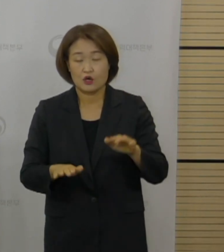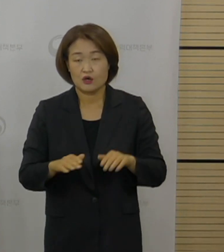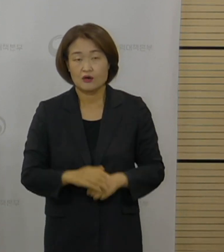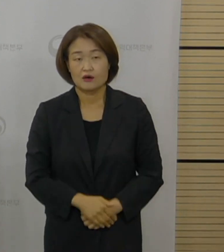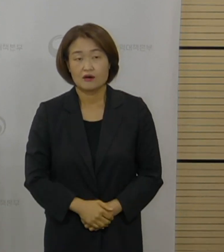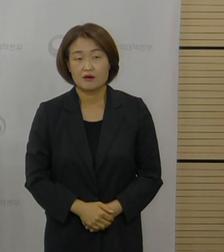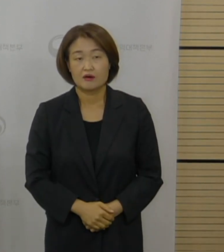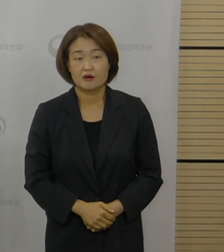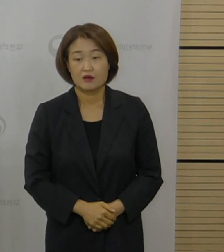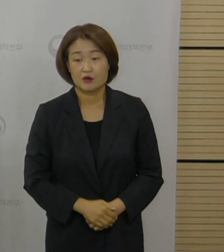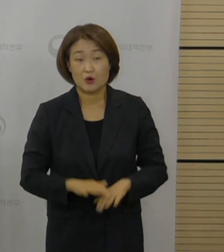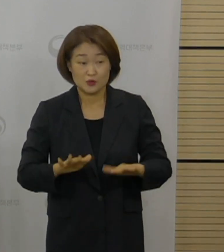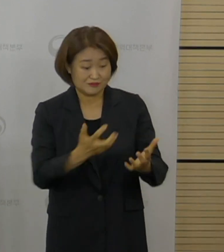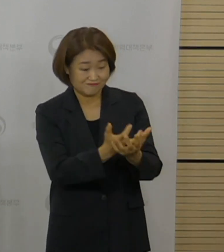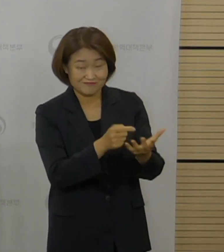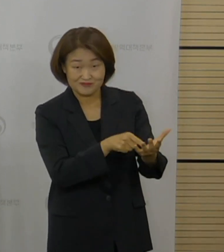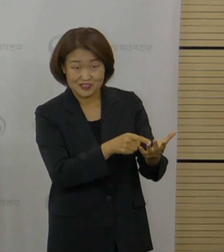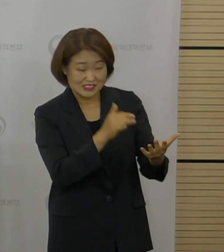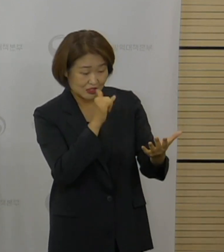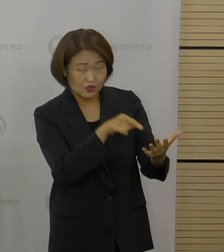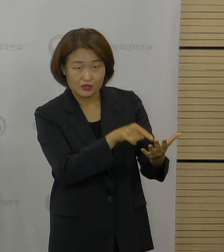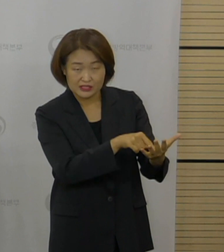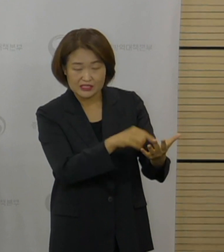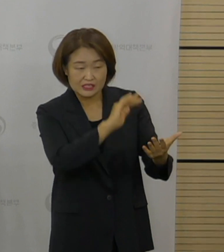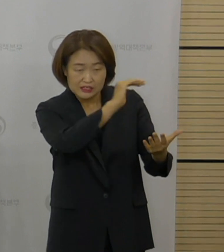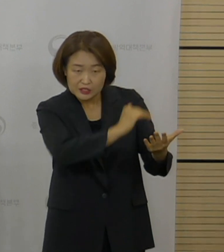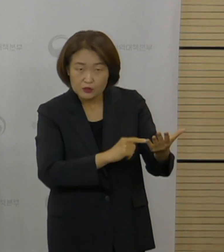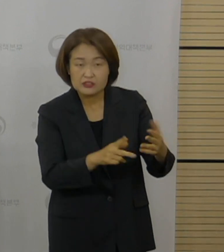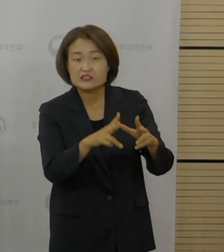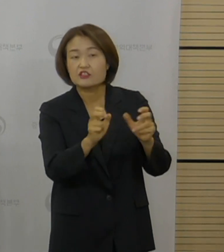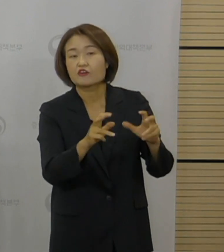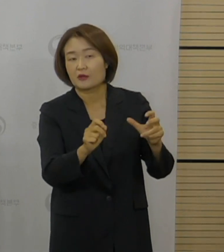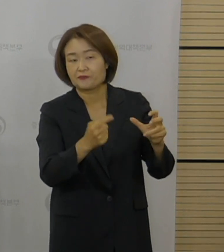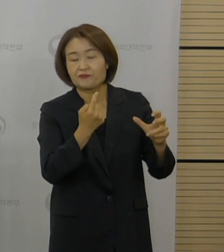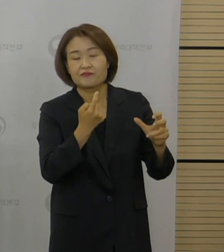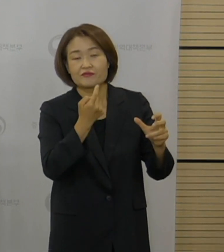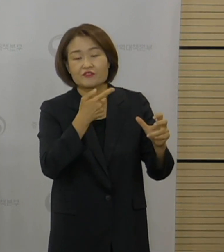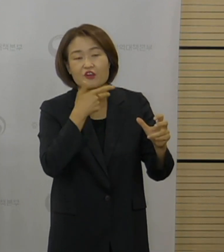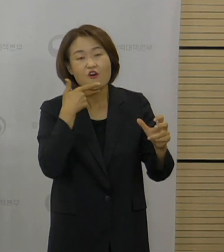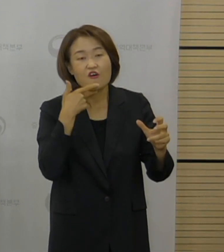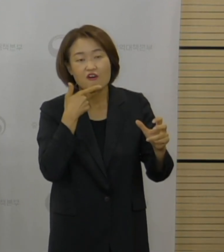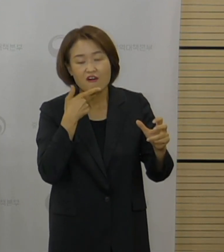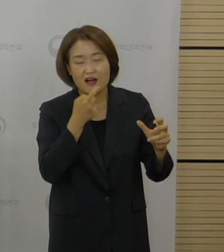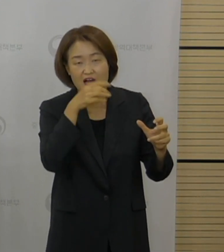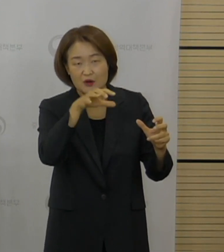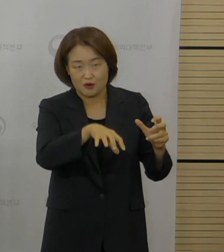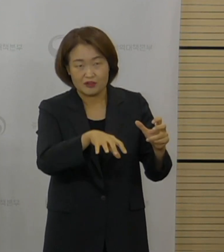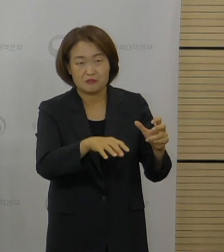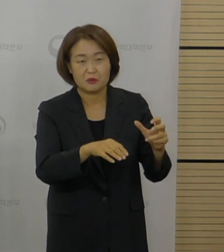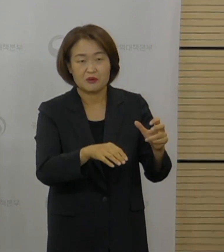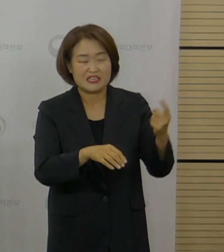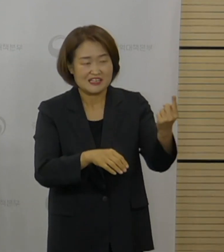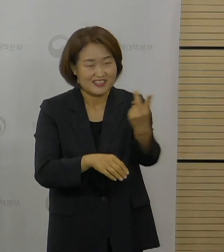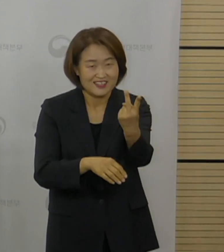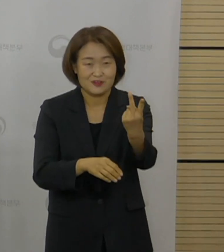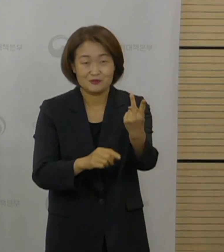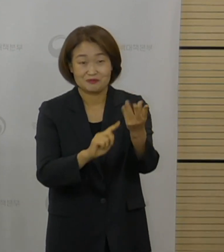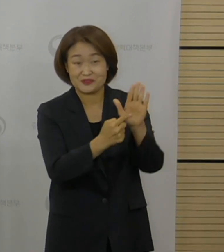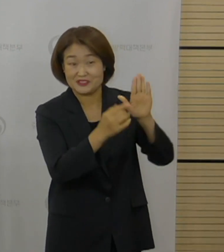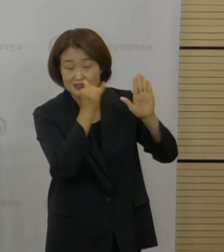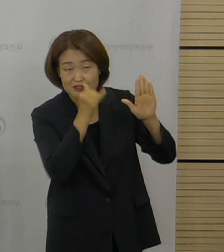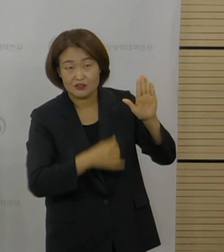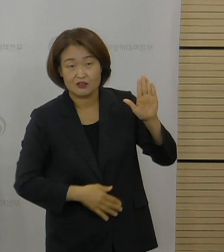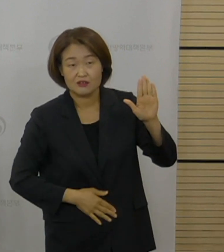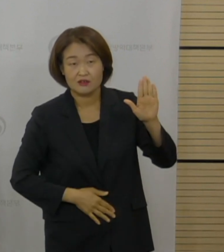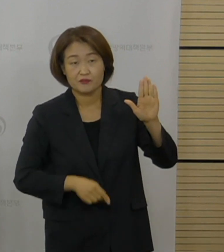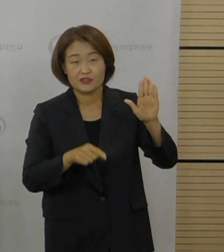금일 보도 참고 자료에는 성남시 영어 학원 관련으로 해서 학원 1, 학원 2만 언급돼 있습니다. 이제 밤사이에